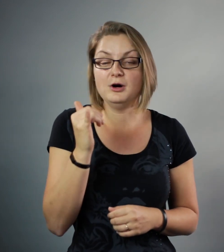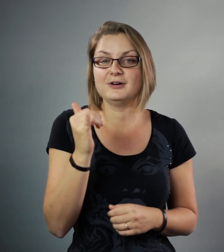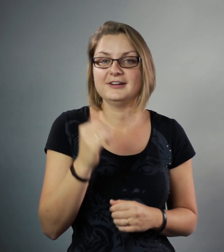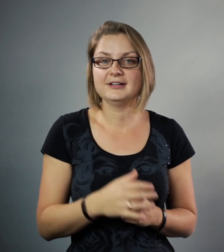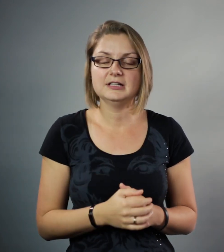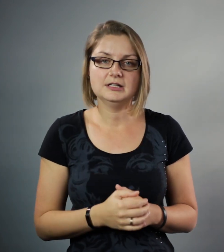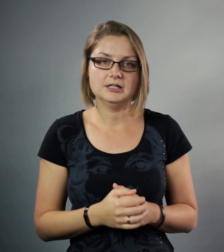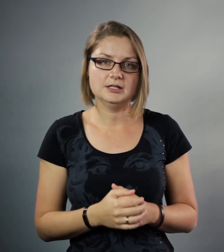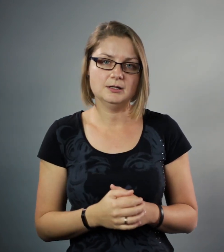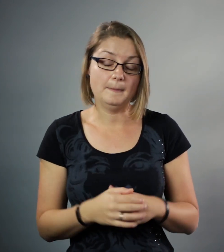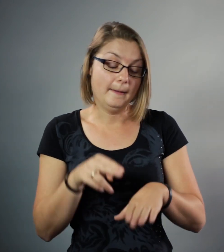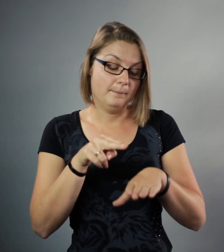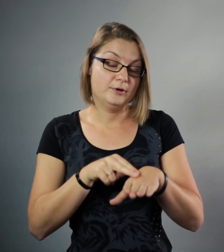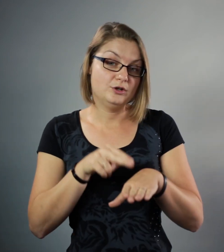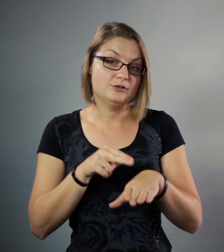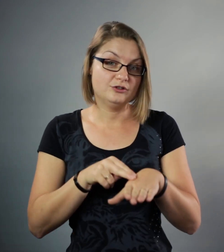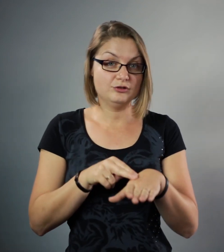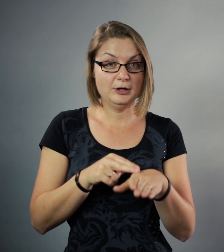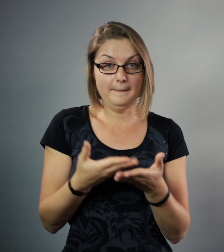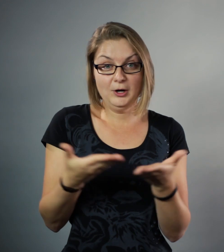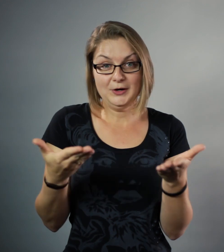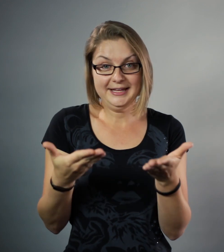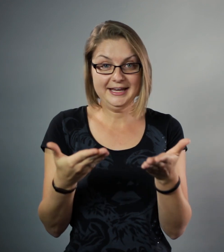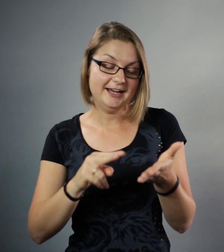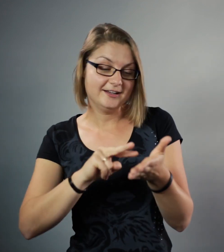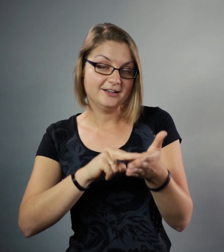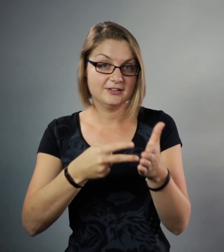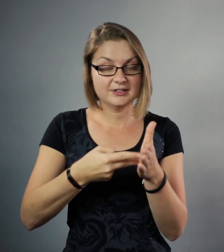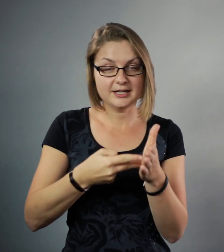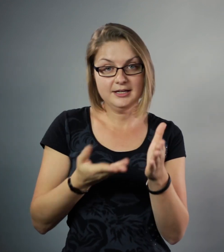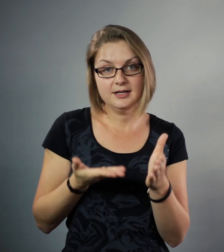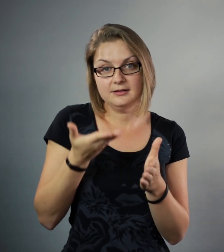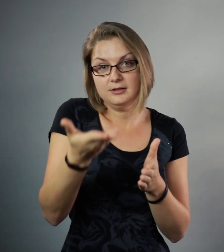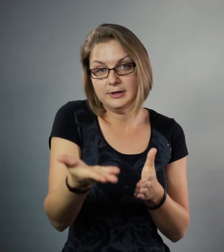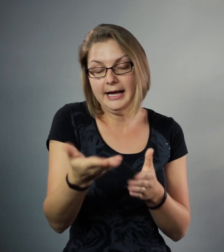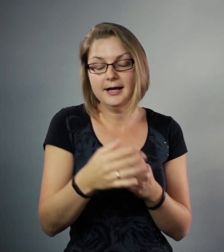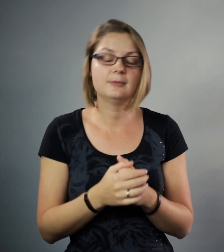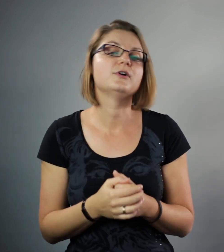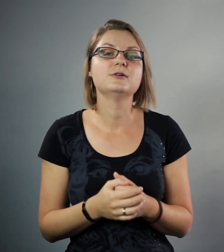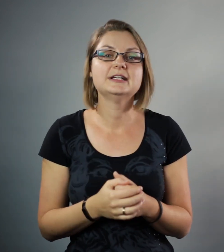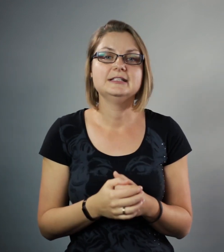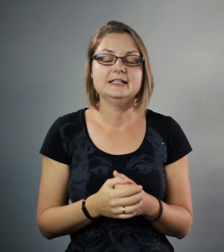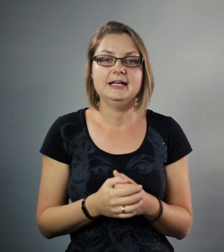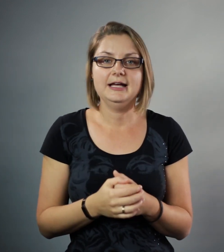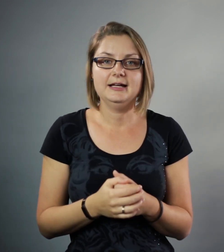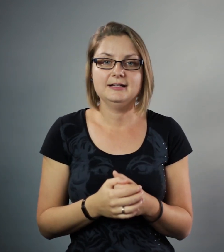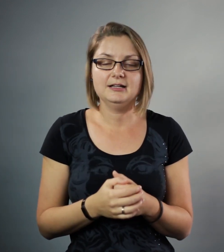mogelijk. Benut de mogelijkheden, de technieken die je worden aangeboden. En